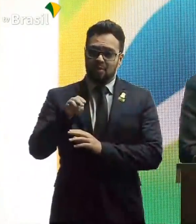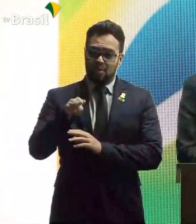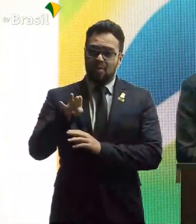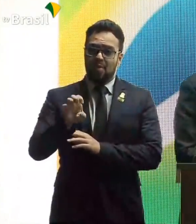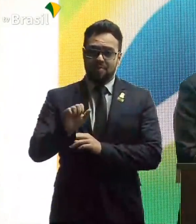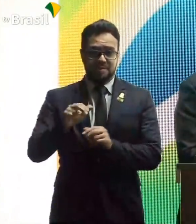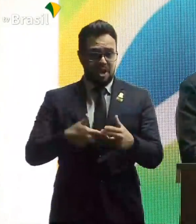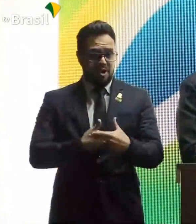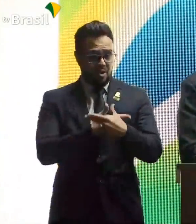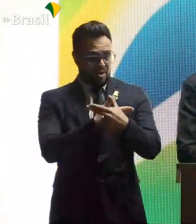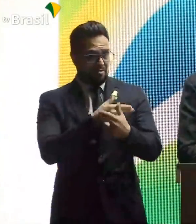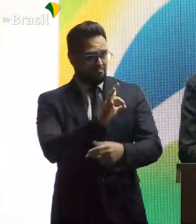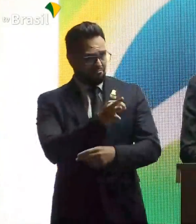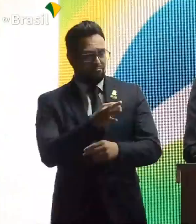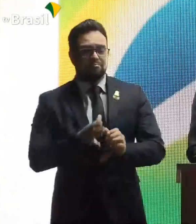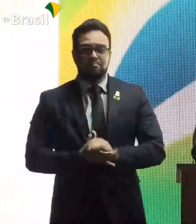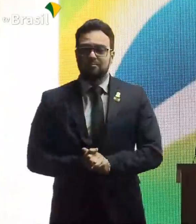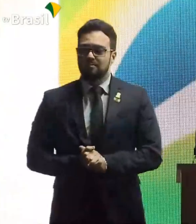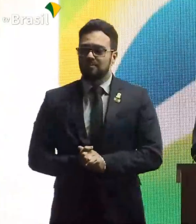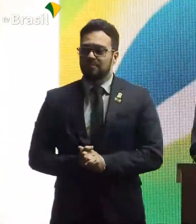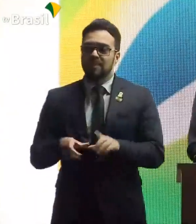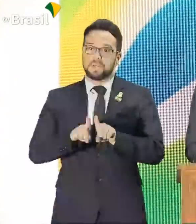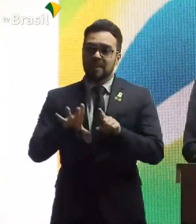Nosso líder no Congresso.